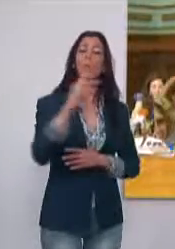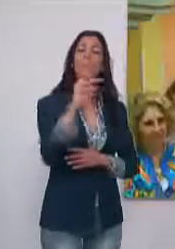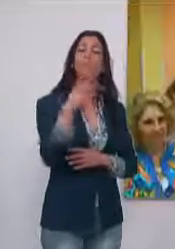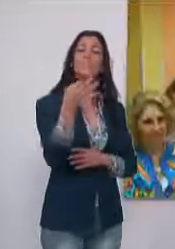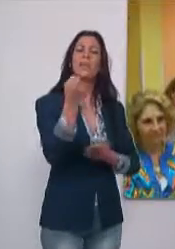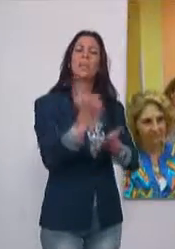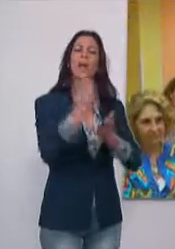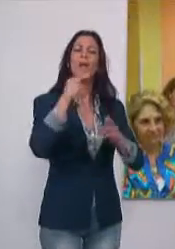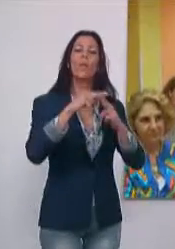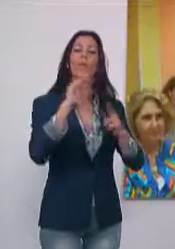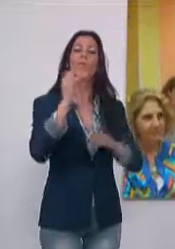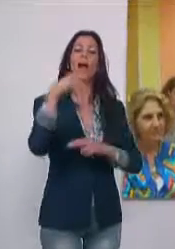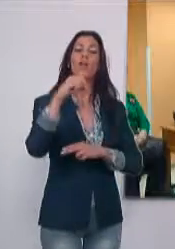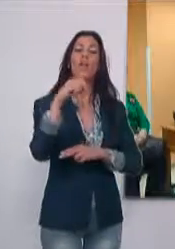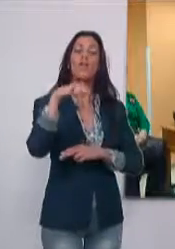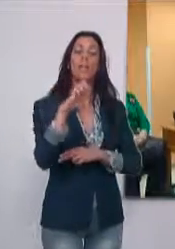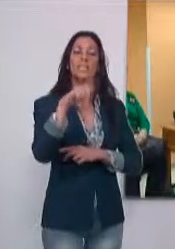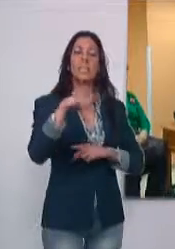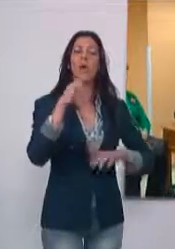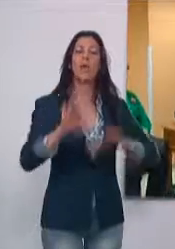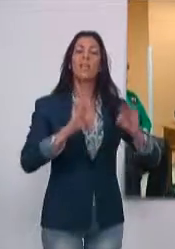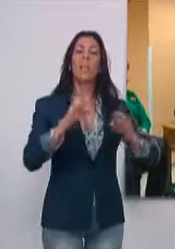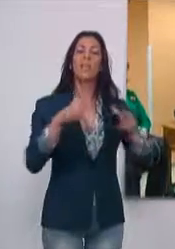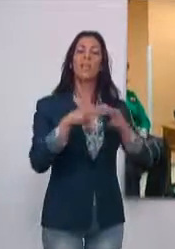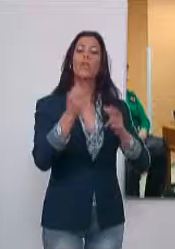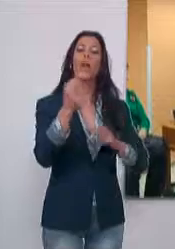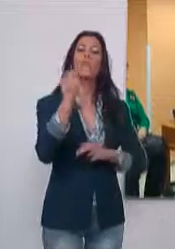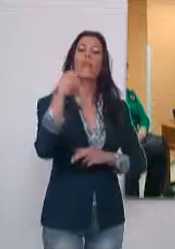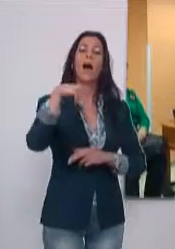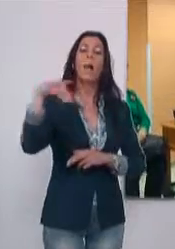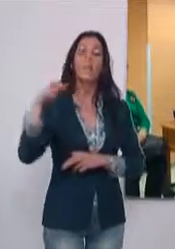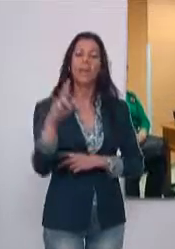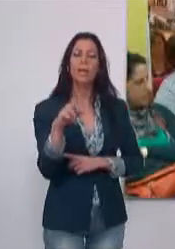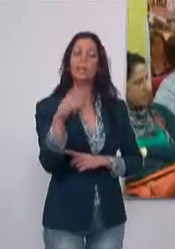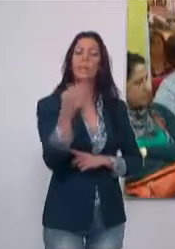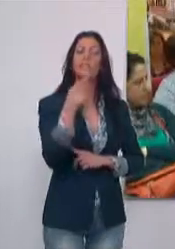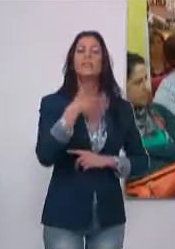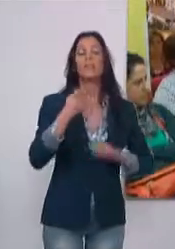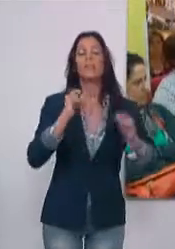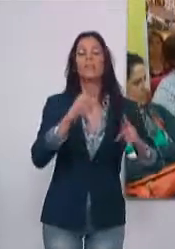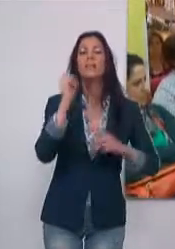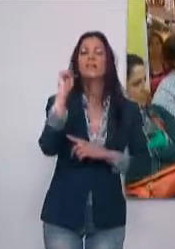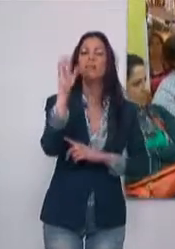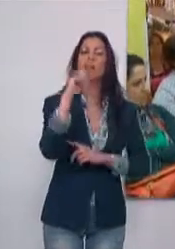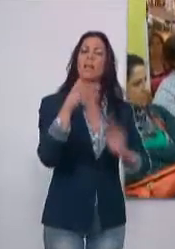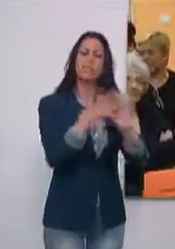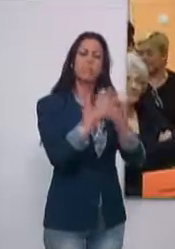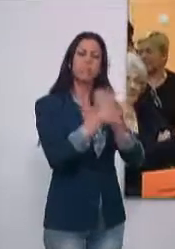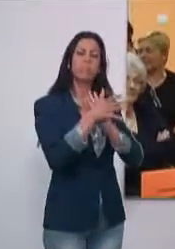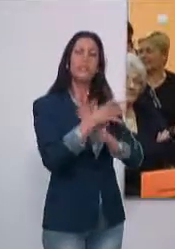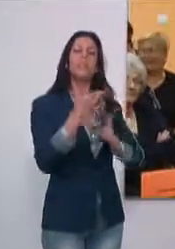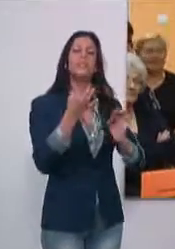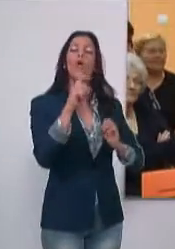Por segundo año, la marca Danone, yo realizado por Afanmer, da charlas explicativas